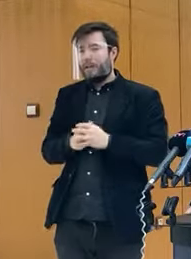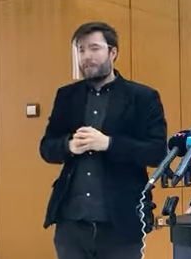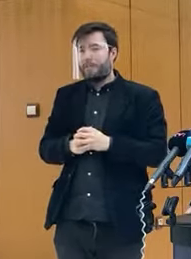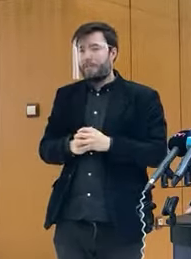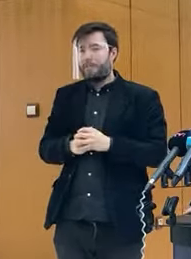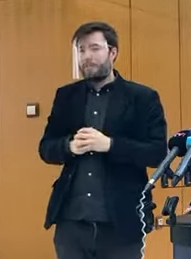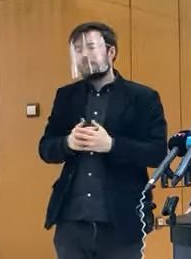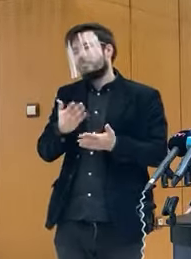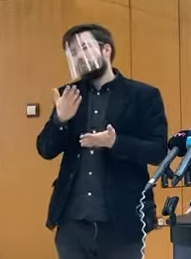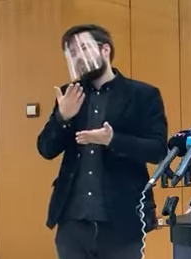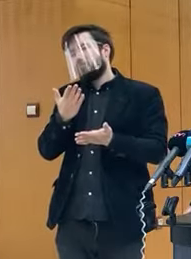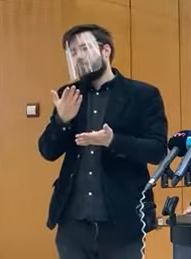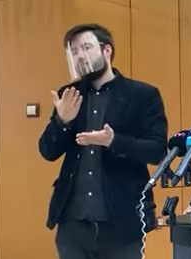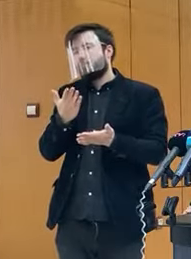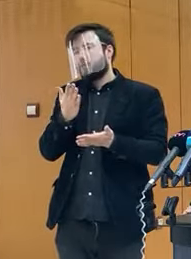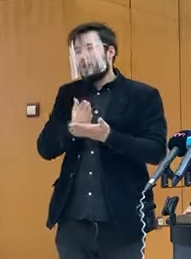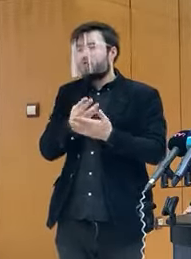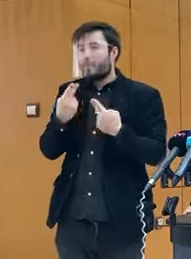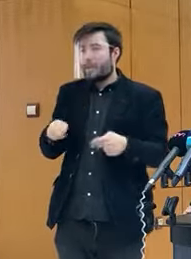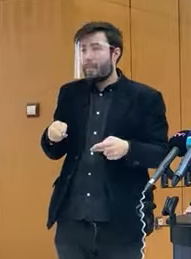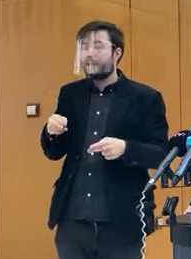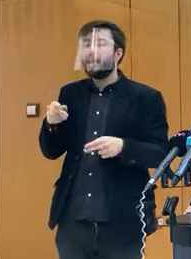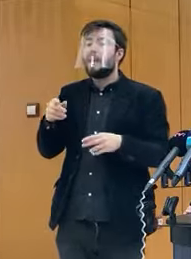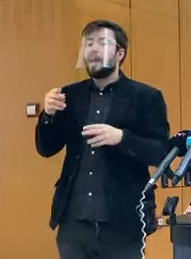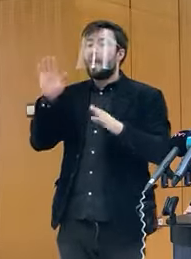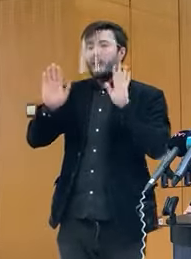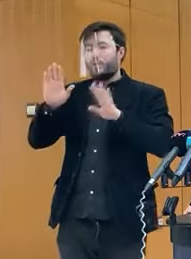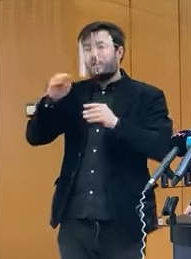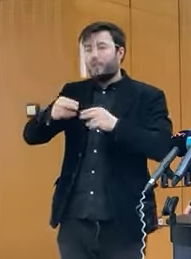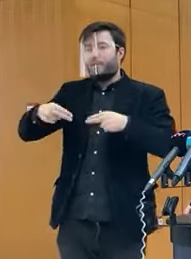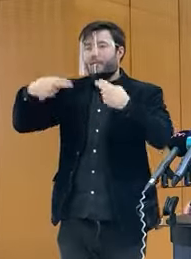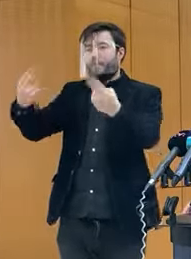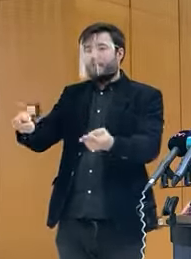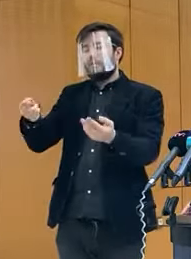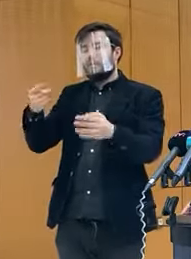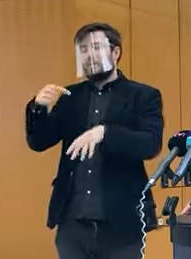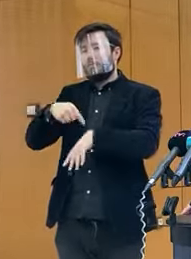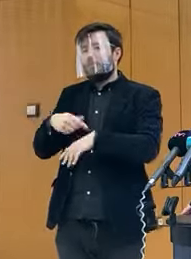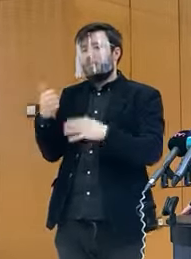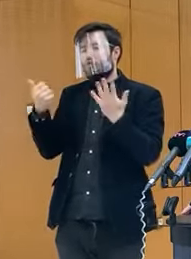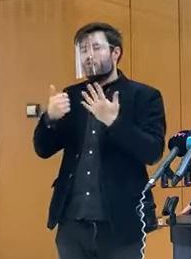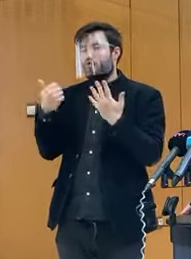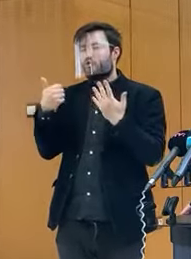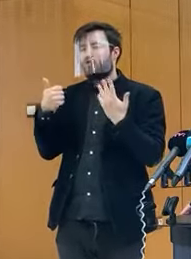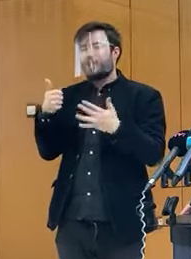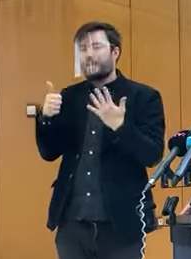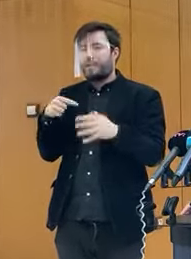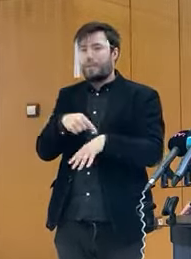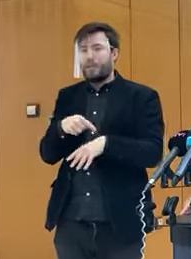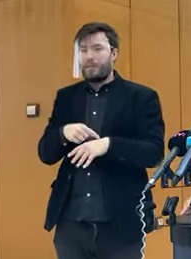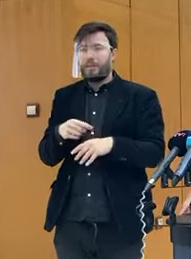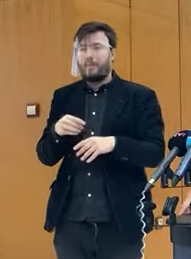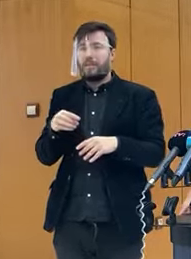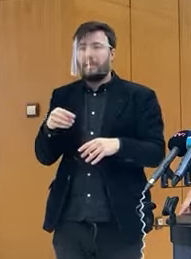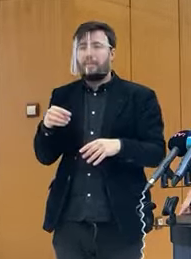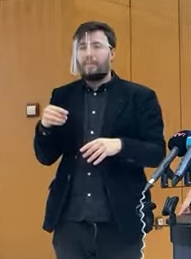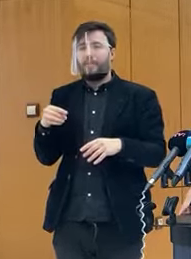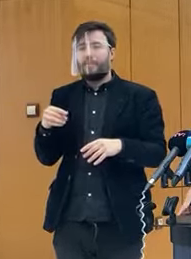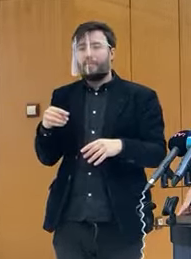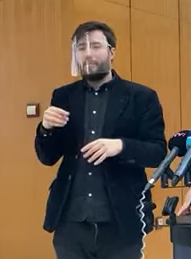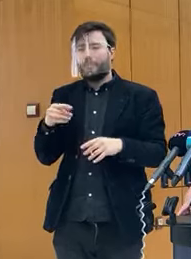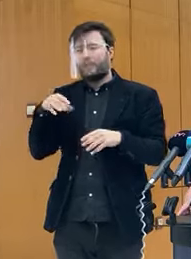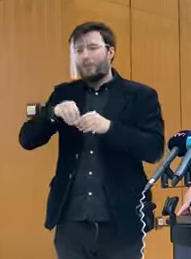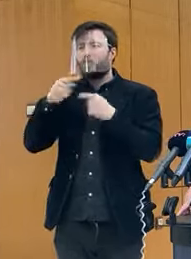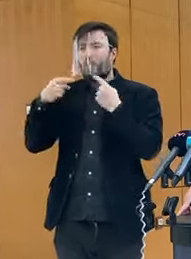sa toto hlasovanie posúva na 16 hodinu, teda rokovanie o tomto bode. Predpokladám,